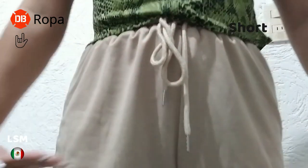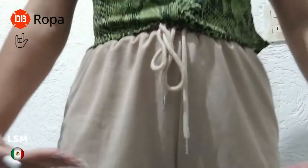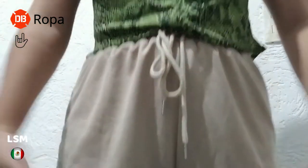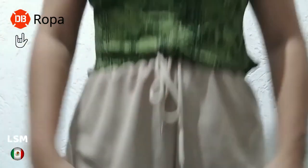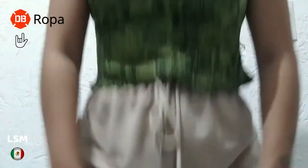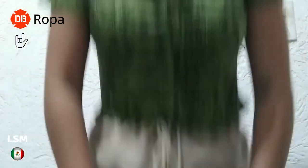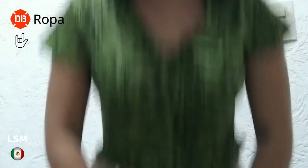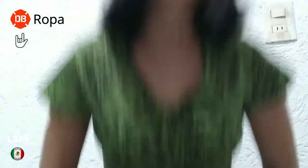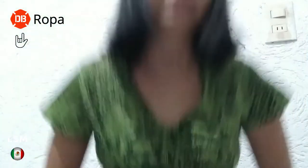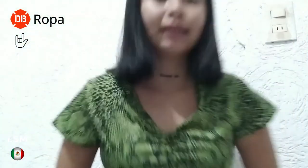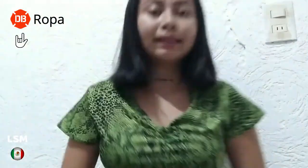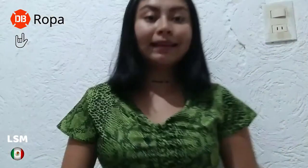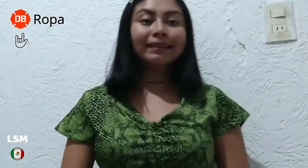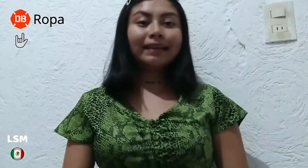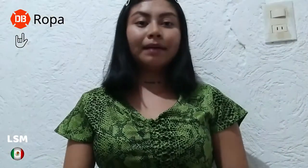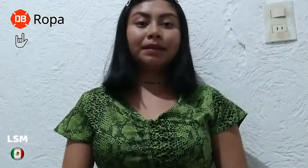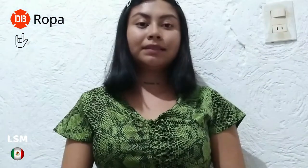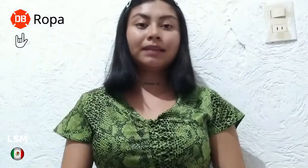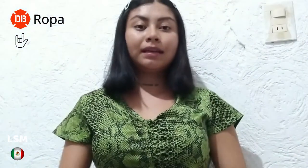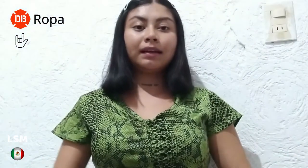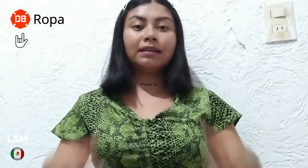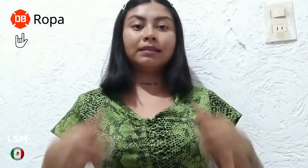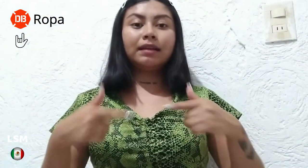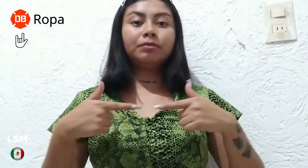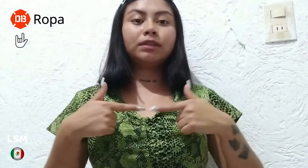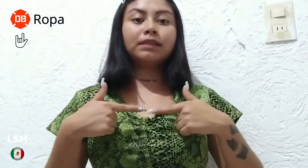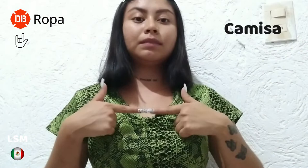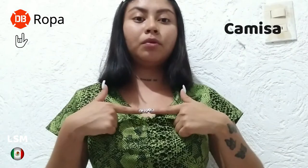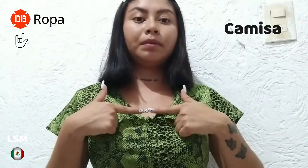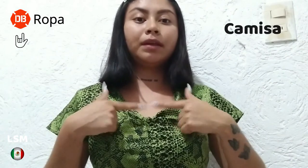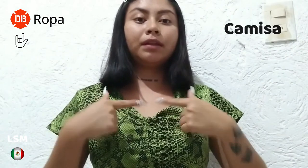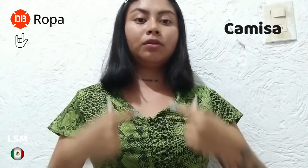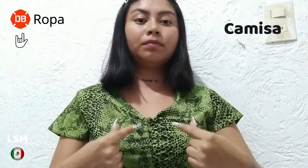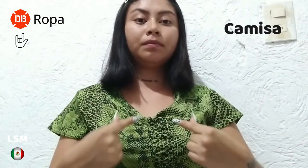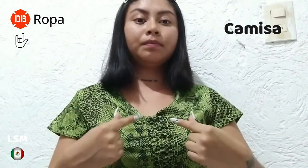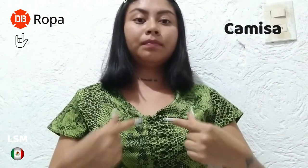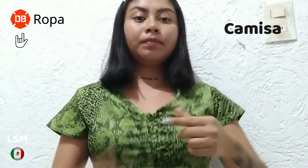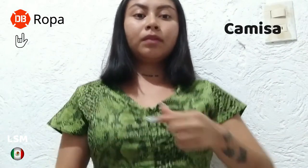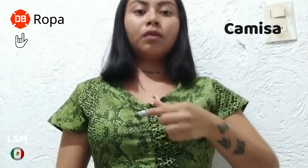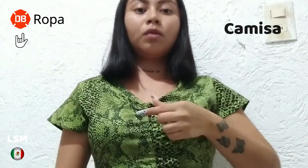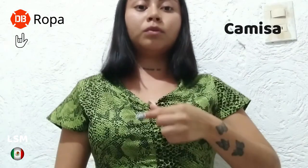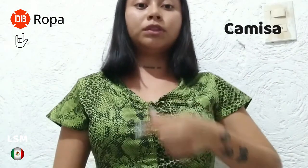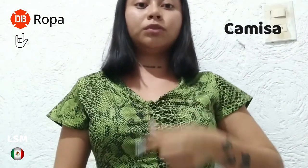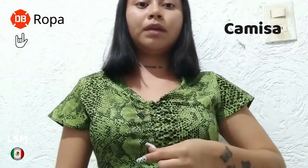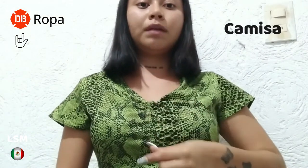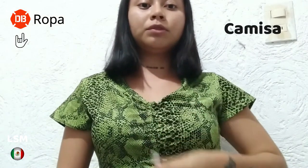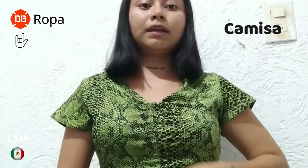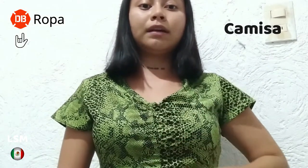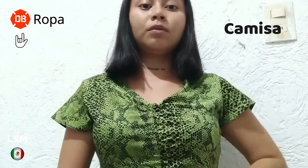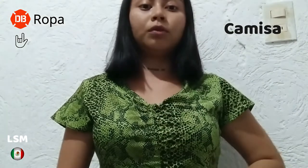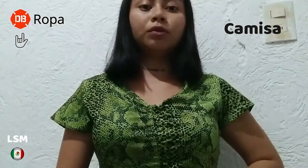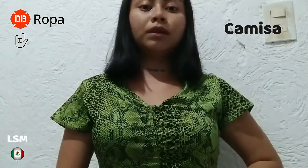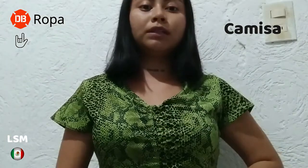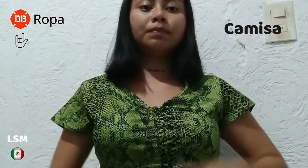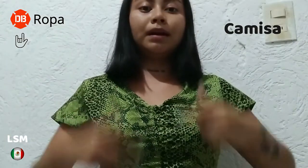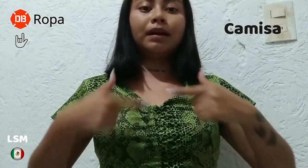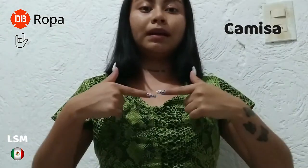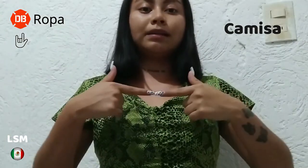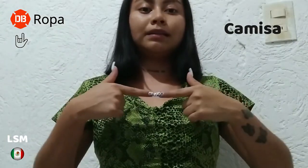El siguiente es camisa y realizaremos este movimiento como si estuviéramos cerrando botones para realizar